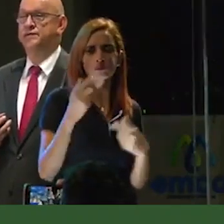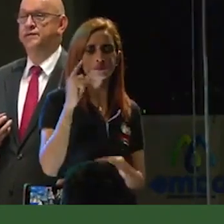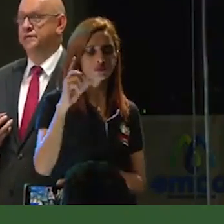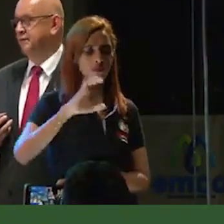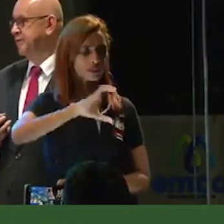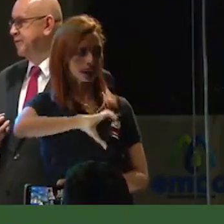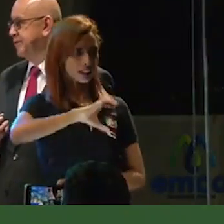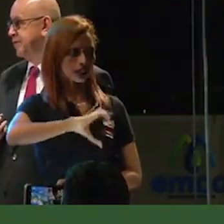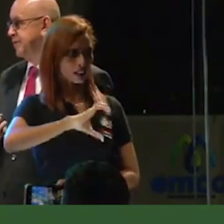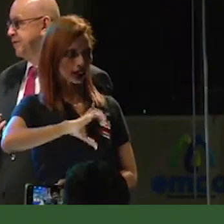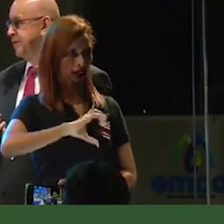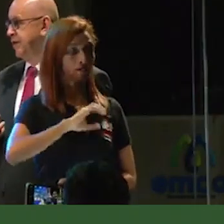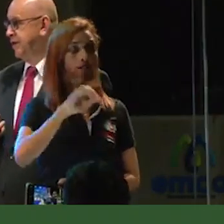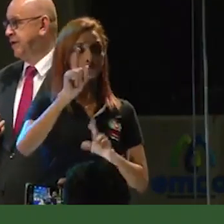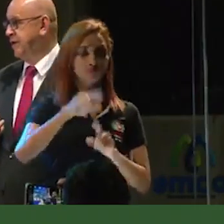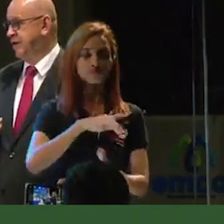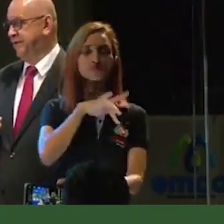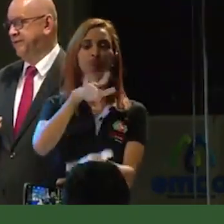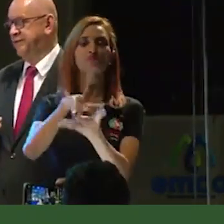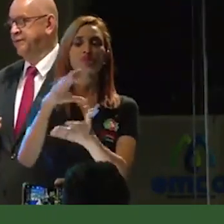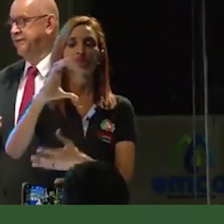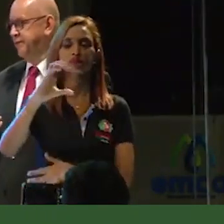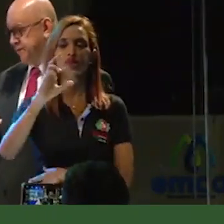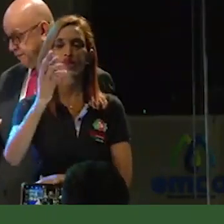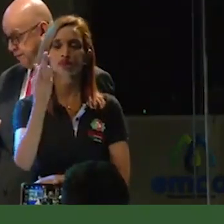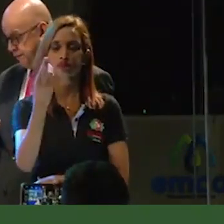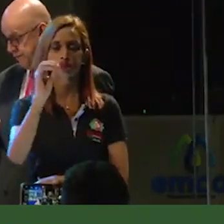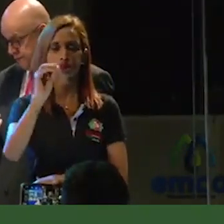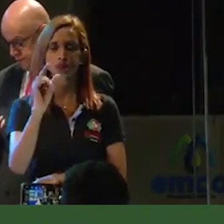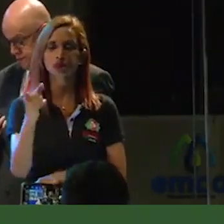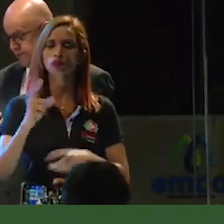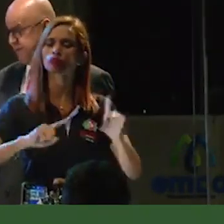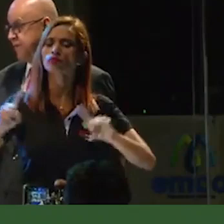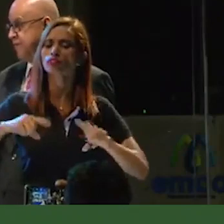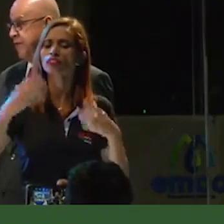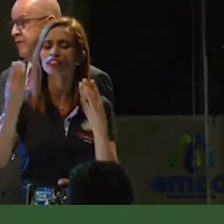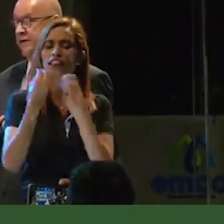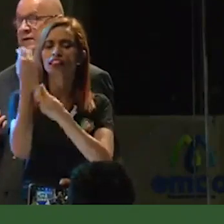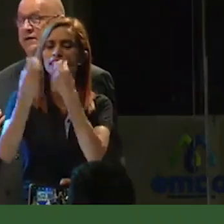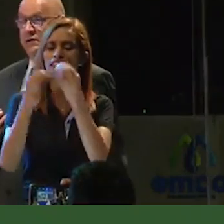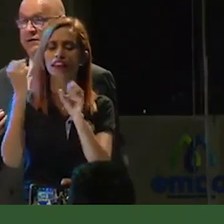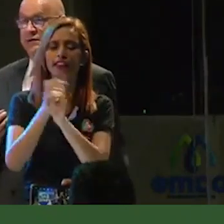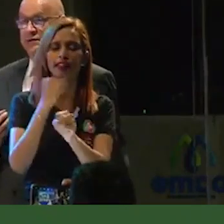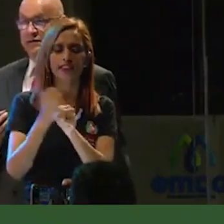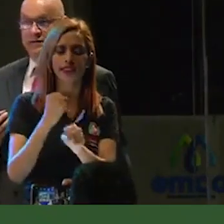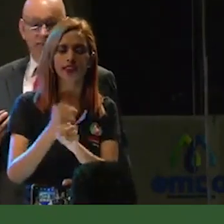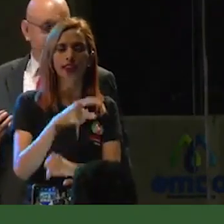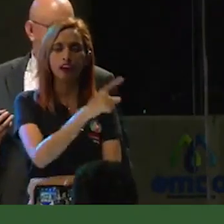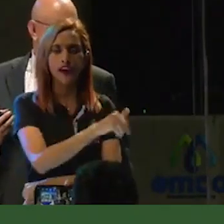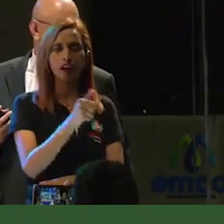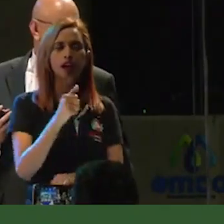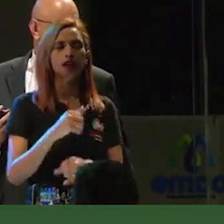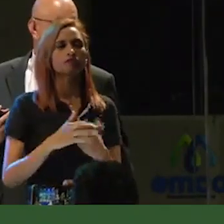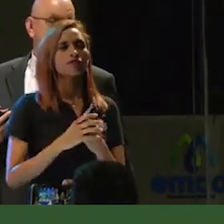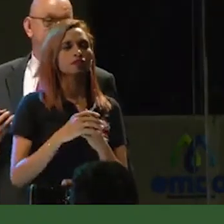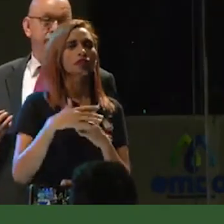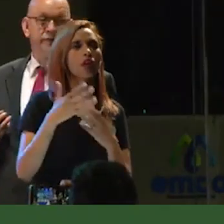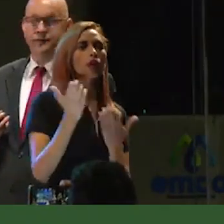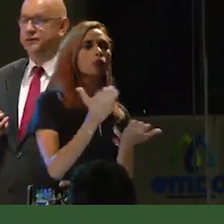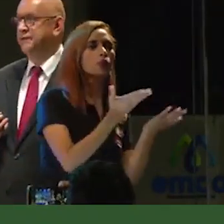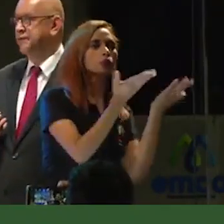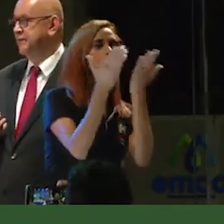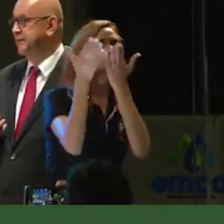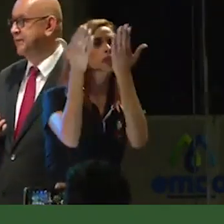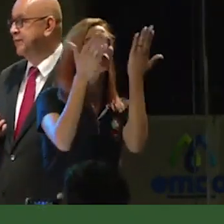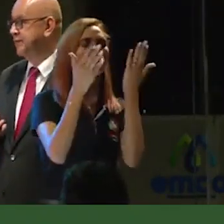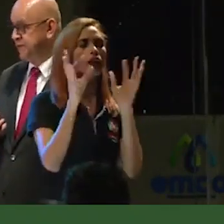alcalde ya se acerca y me dice, señor director de la SERECU, cómo vamos a trabajar en el mejoramiento de la calidad del aire en el municipio de